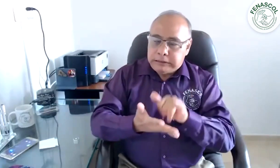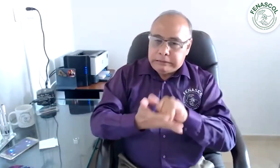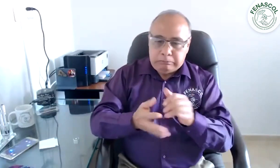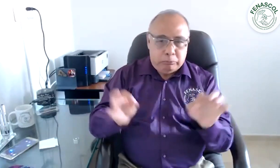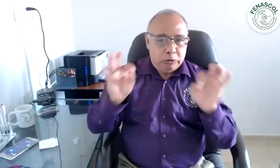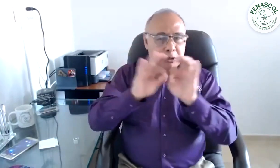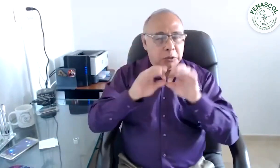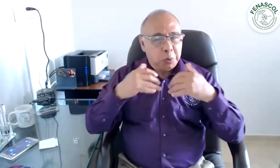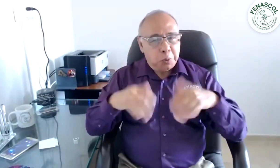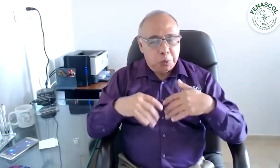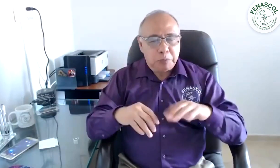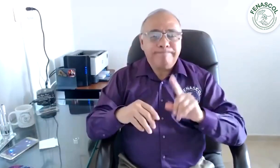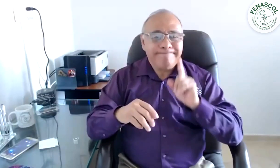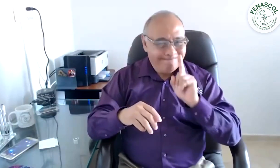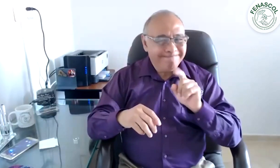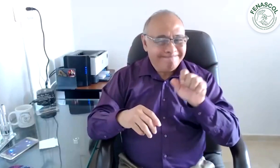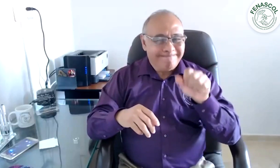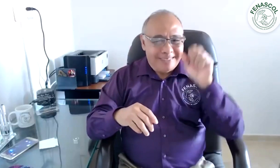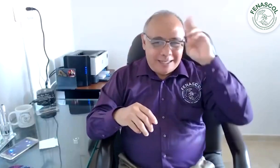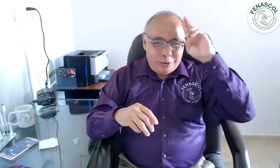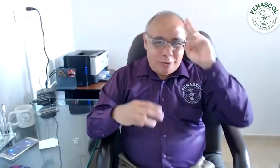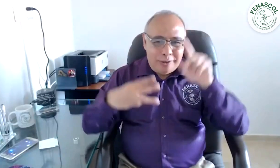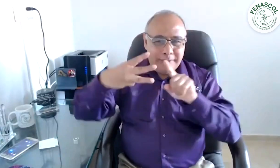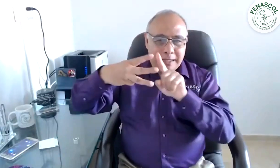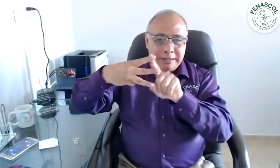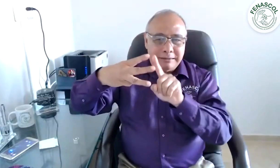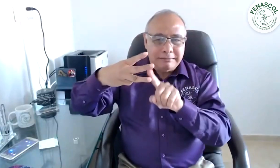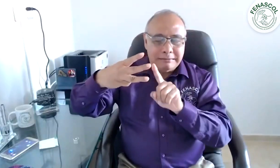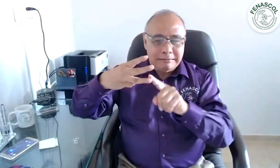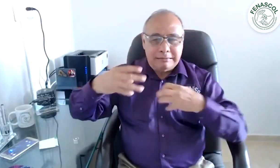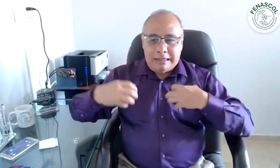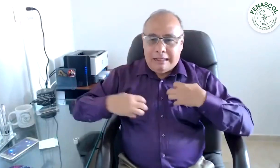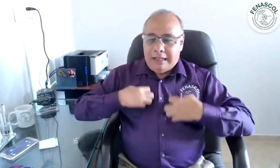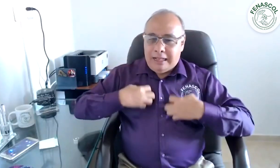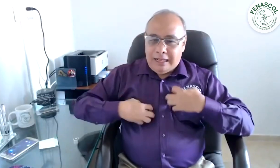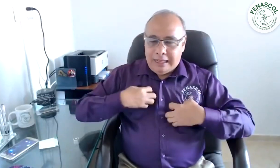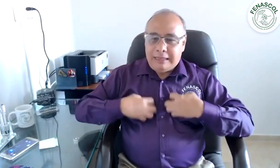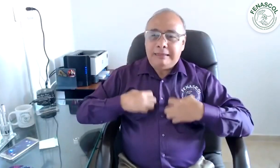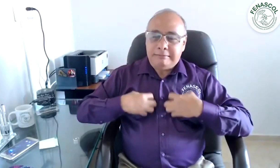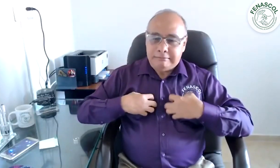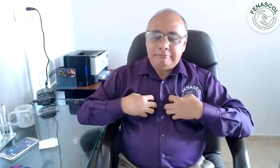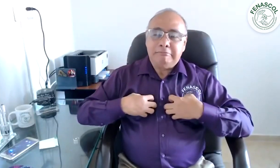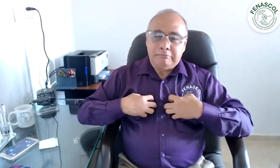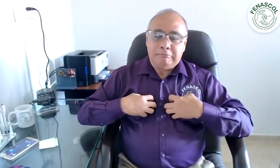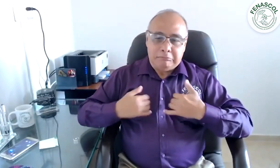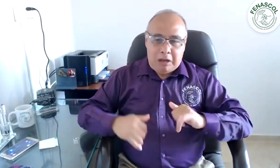en cada uno de los puntos y fuimos muy enfáticos. Tienes razón sobre estas tres inquietudes que nos surgen como comunidad.